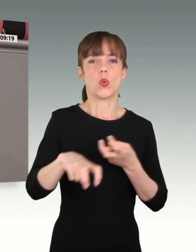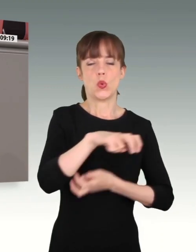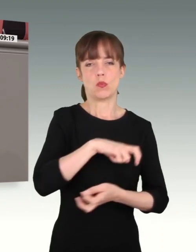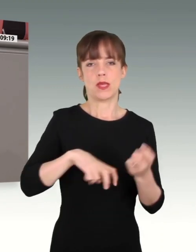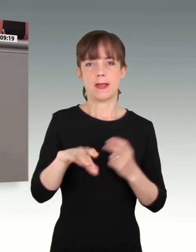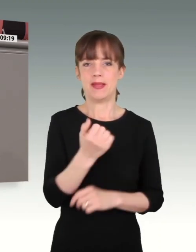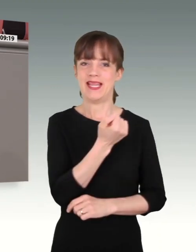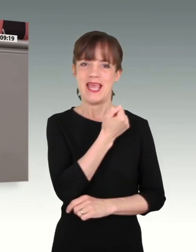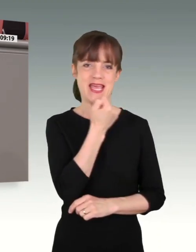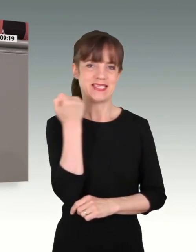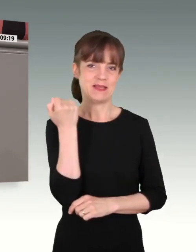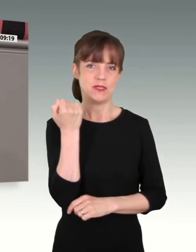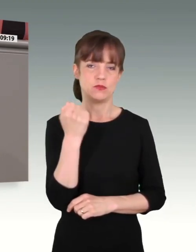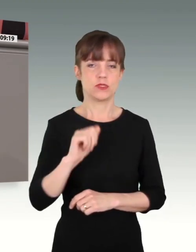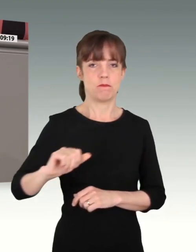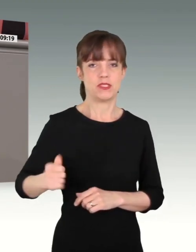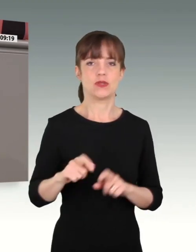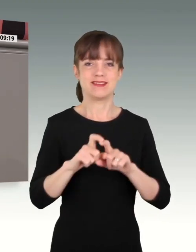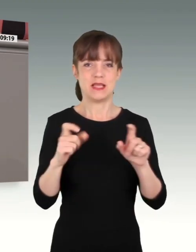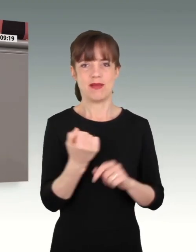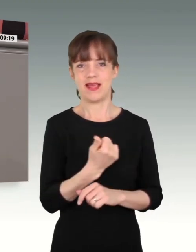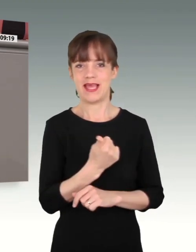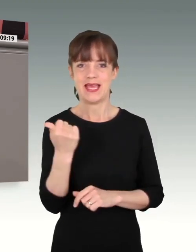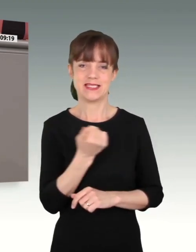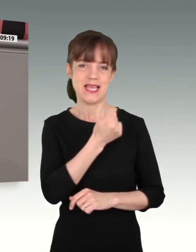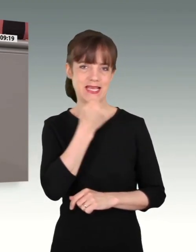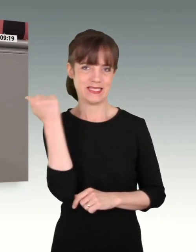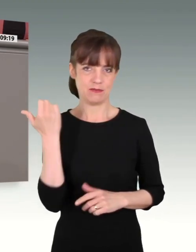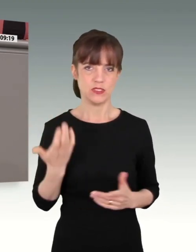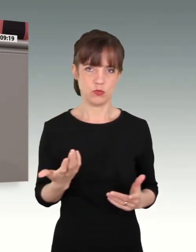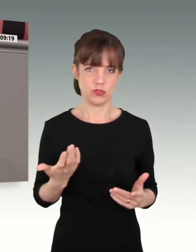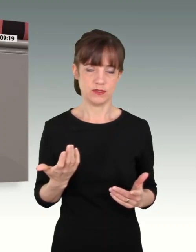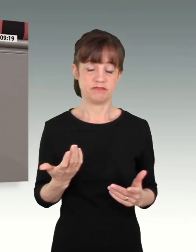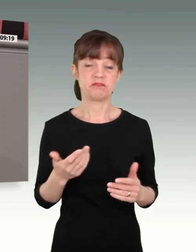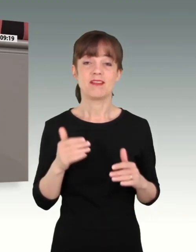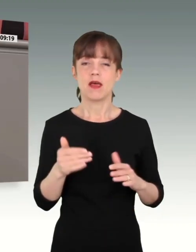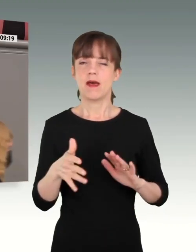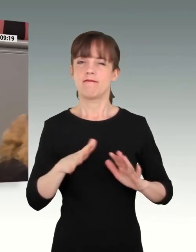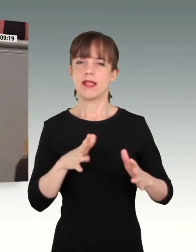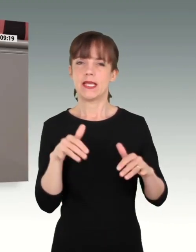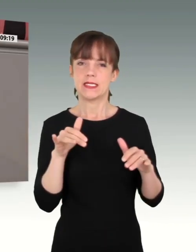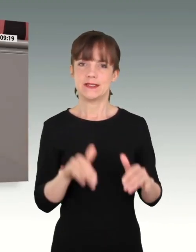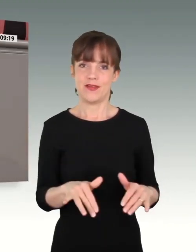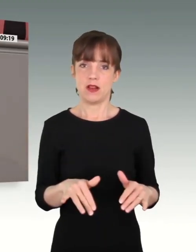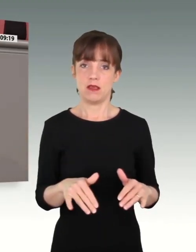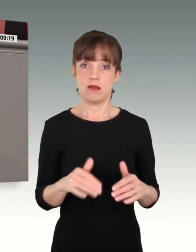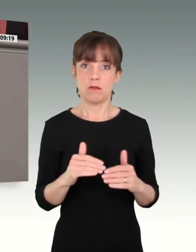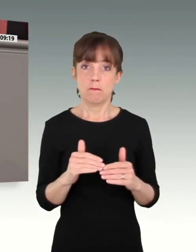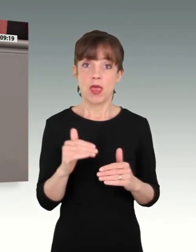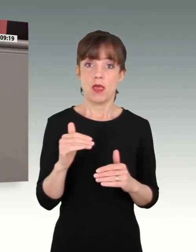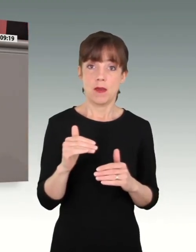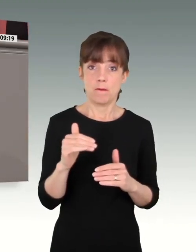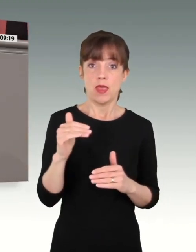insbesondere Rechtsextremismus in der Bundeswehr. Die Anzahl der Verdachtsfälle ist 2021 weiter gestiegen.